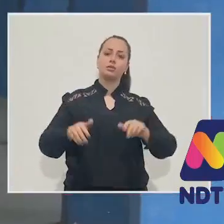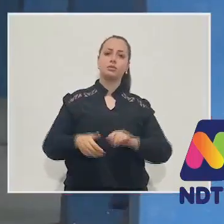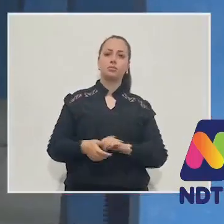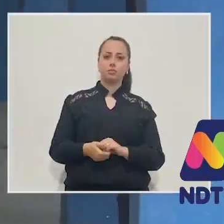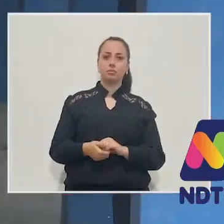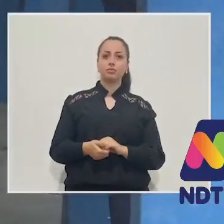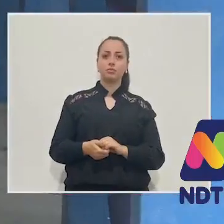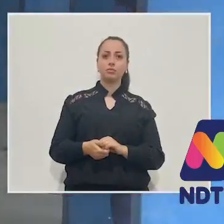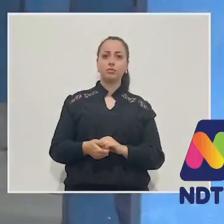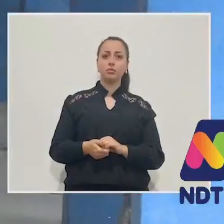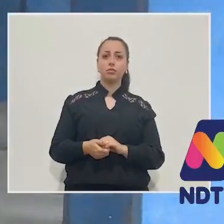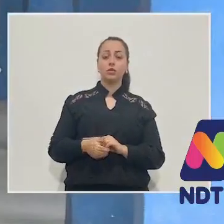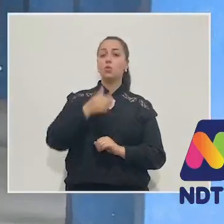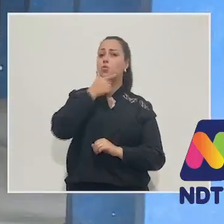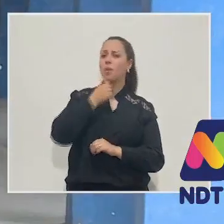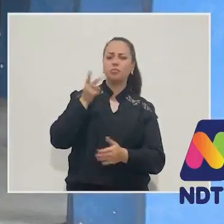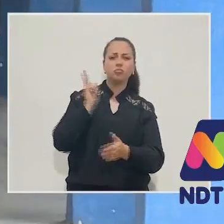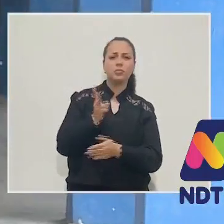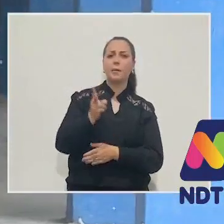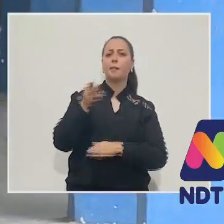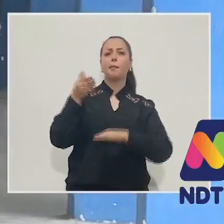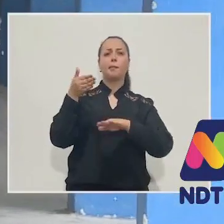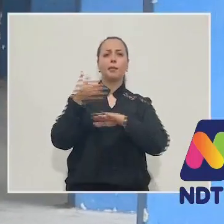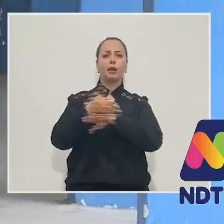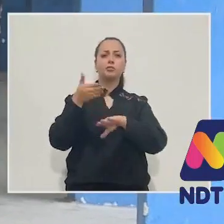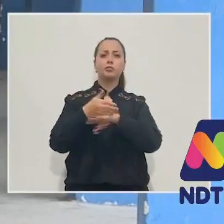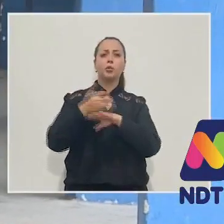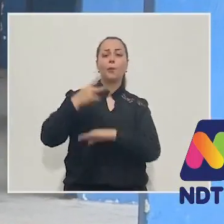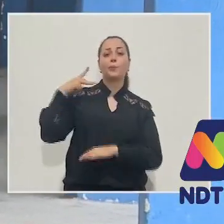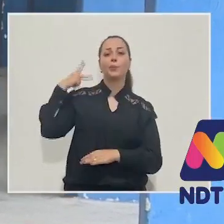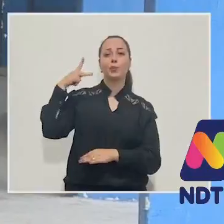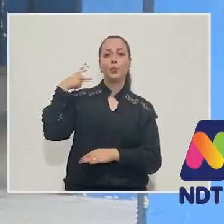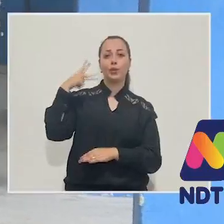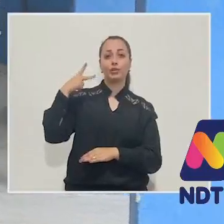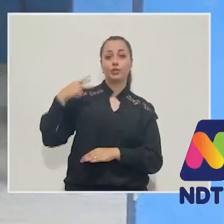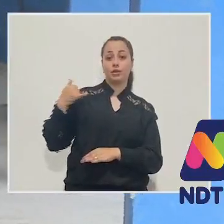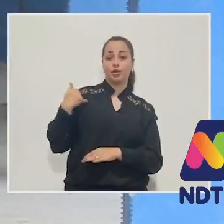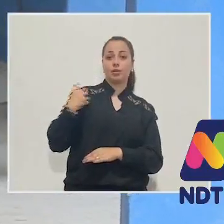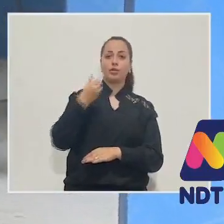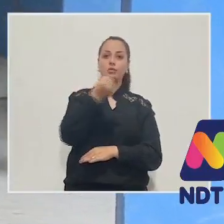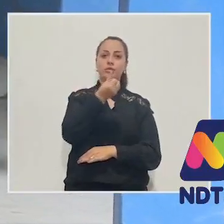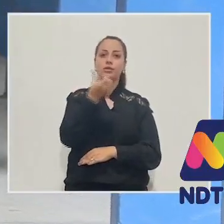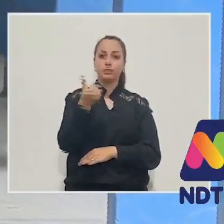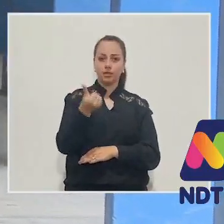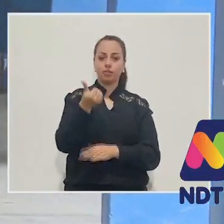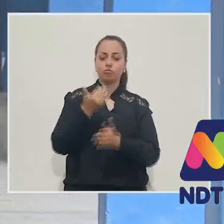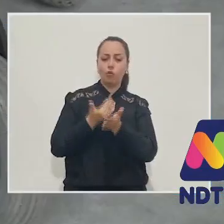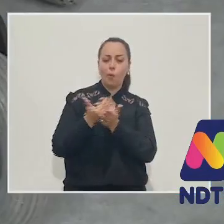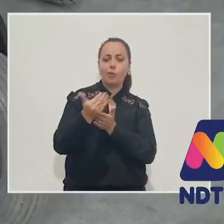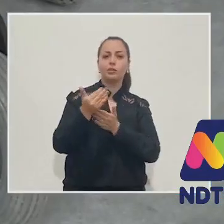O jovem sempre foi uma pessoa ativa na política. Desde os 16 anos é eleitor. Porém, em